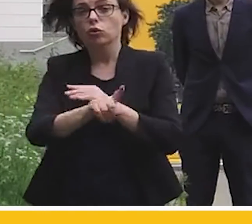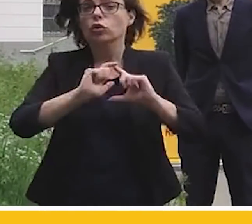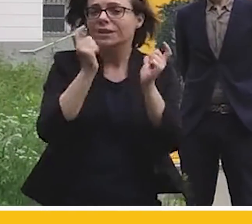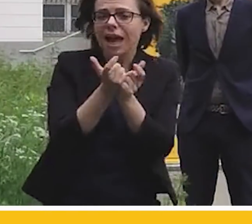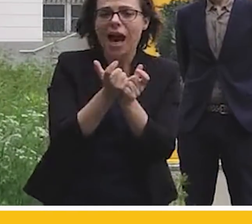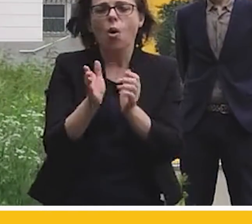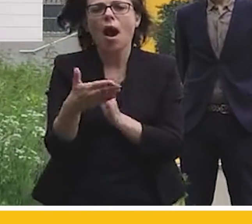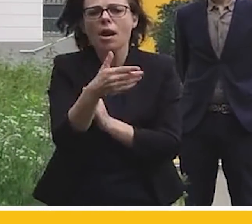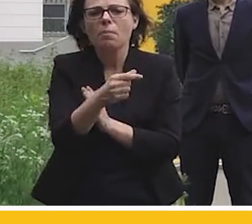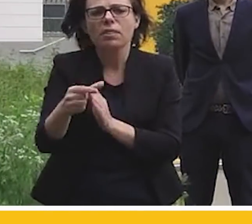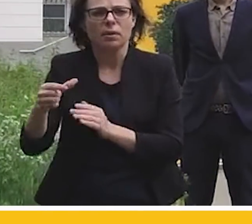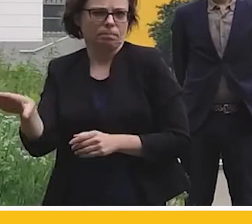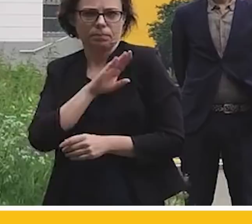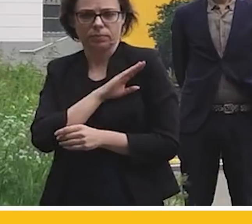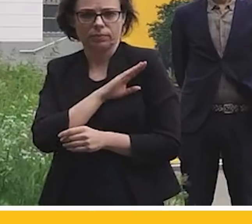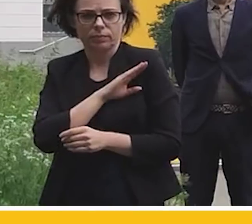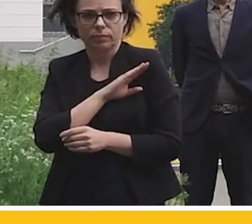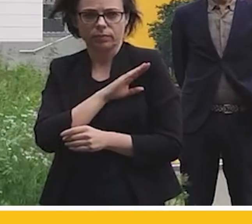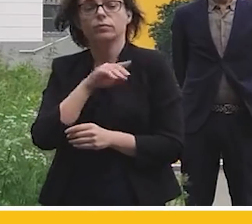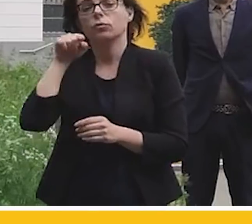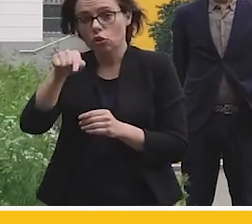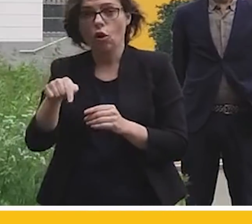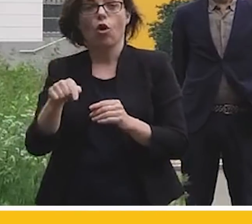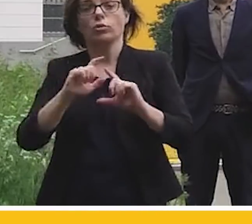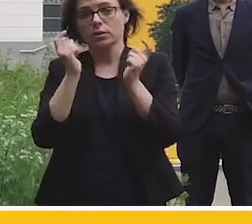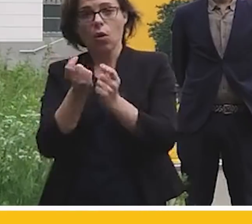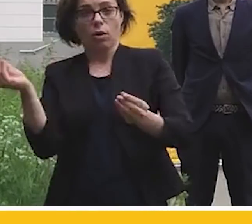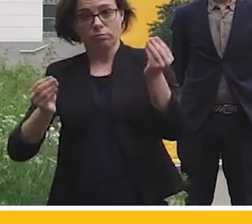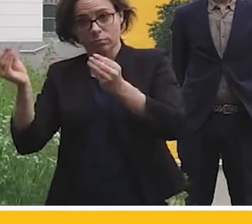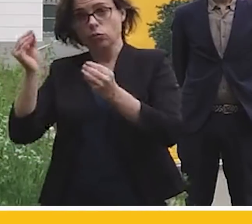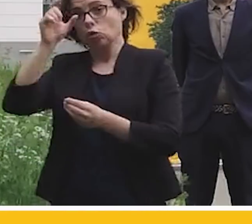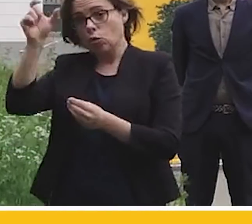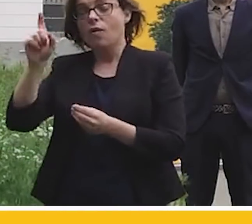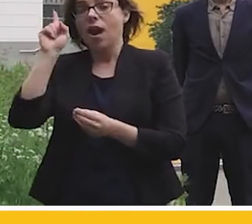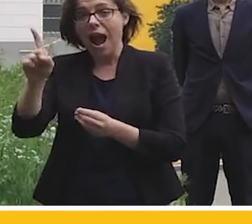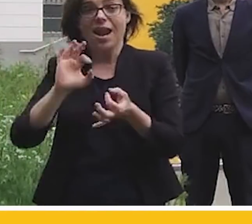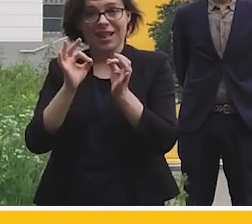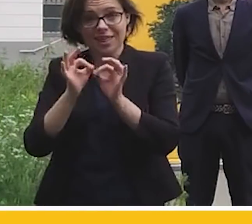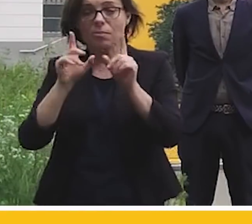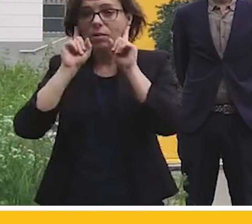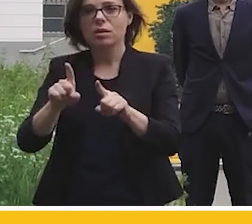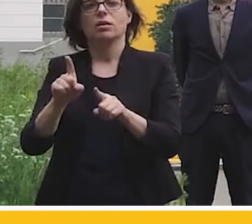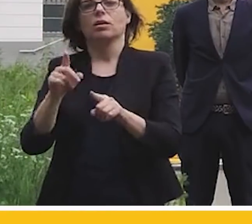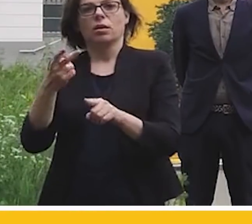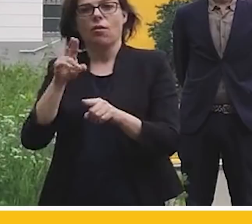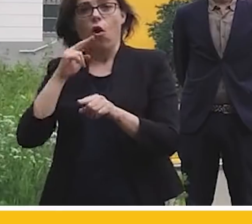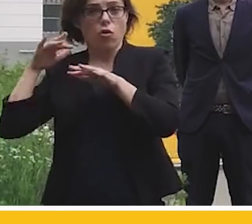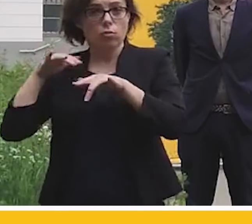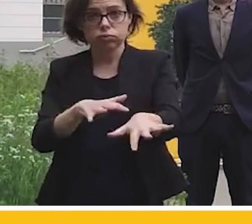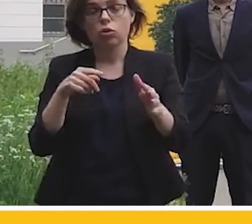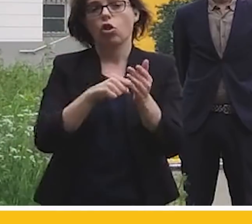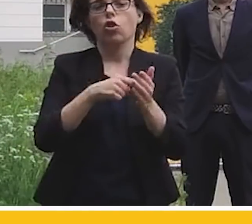że to jednak jest instalacja ludzka, ryb. Zginęłyby pewnie i głowacice, i